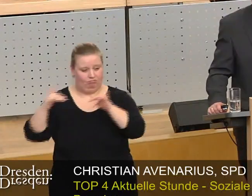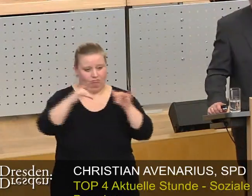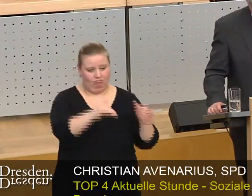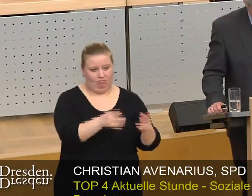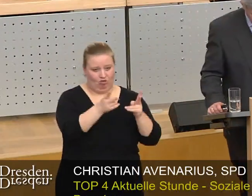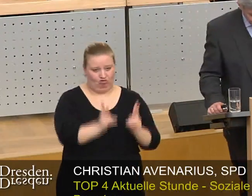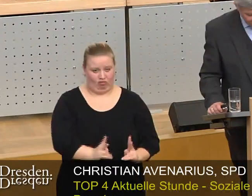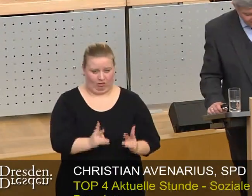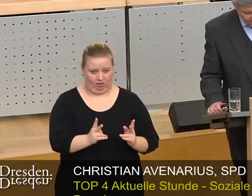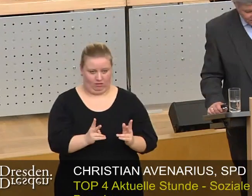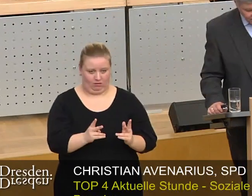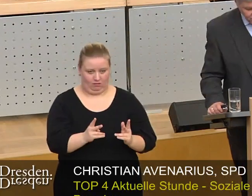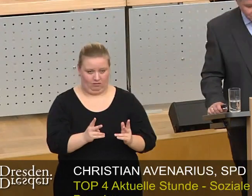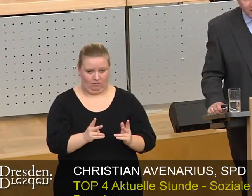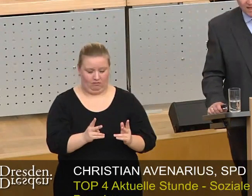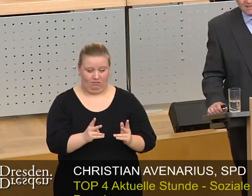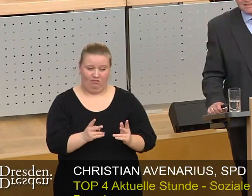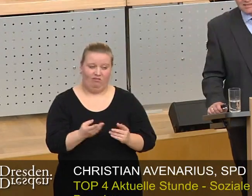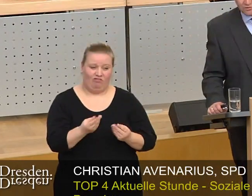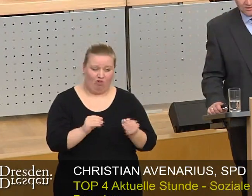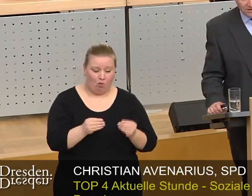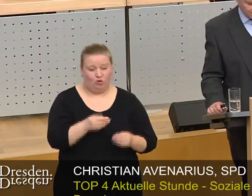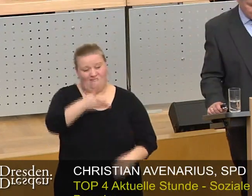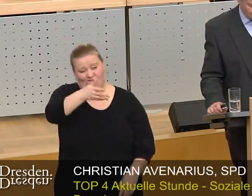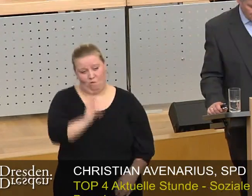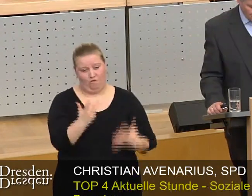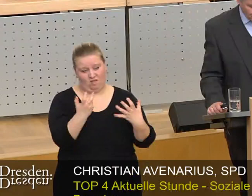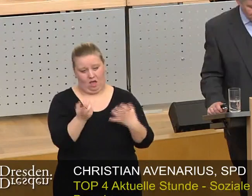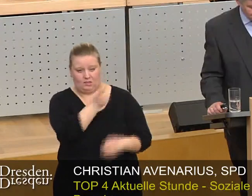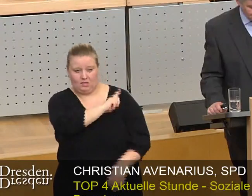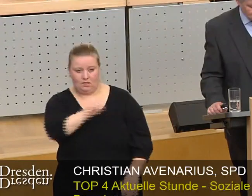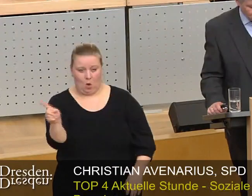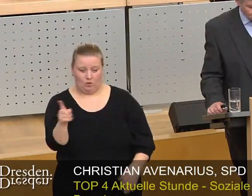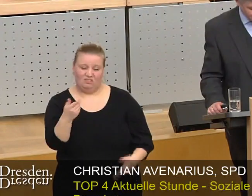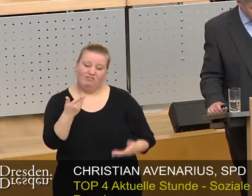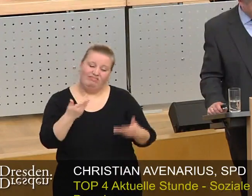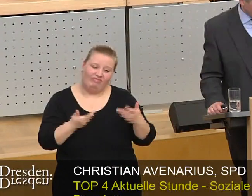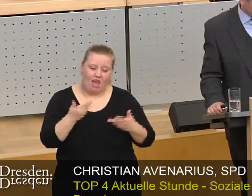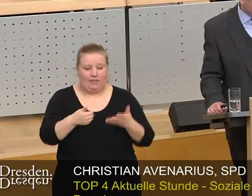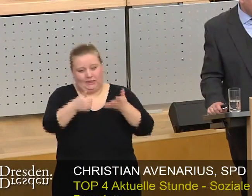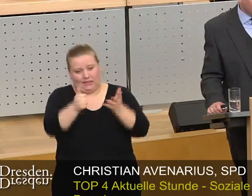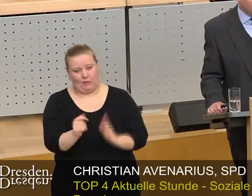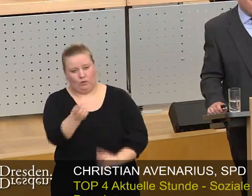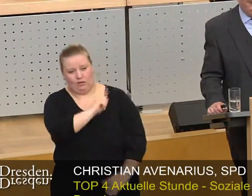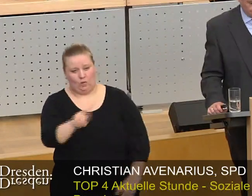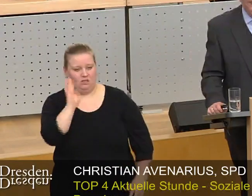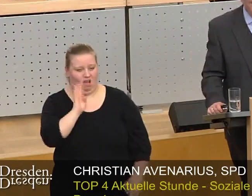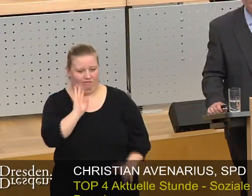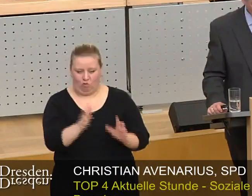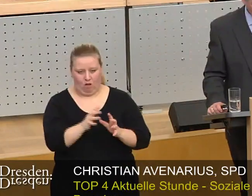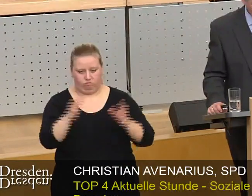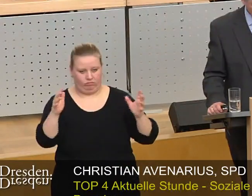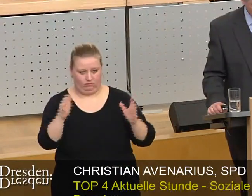Zugzugsbewegungen auf 580.000, möglicherweise sogar auf 600.000 Einwohner wachsen.